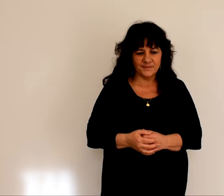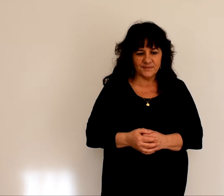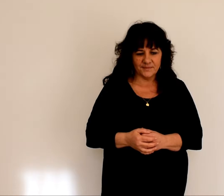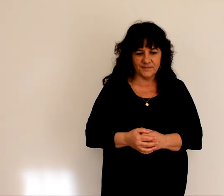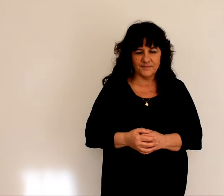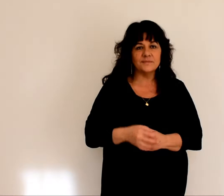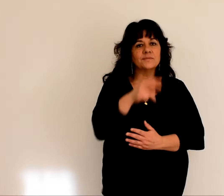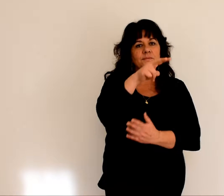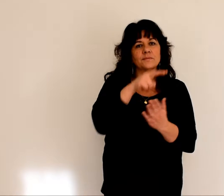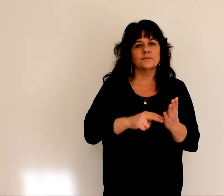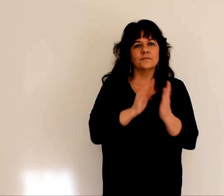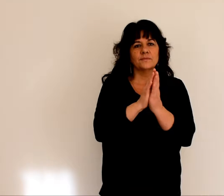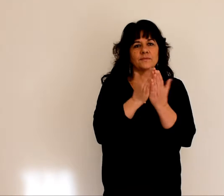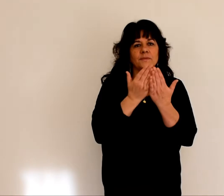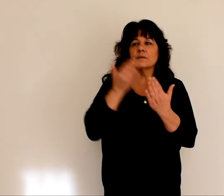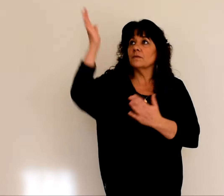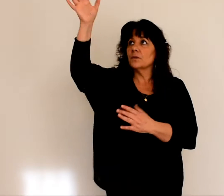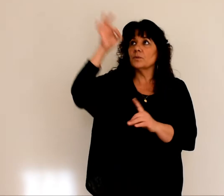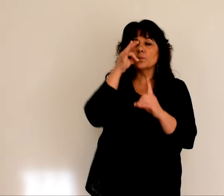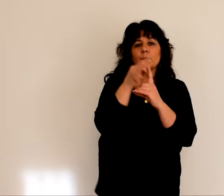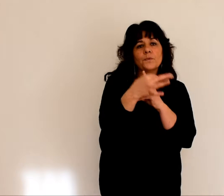Lecture du livre du prophète Sophonie